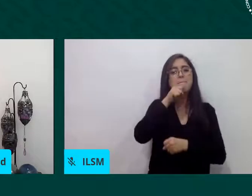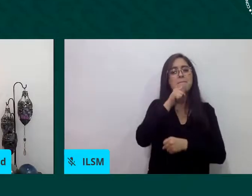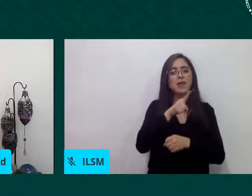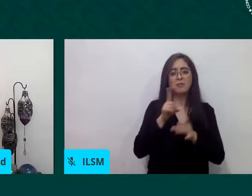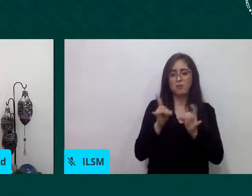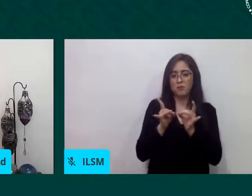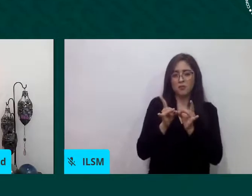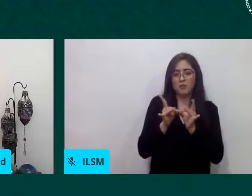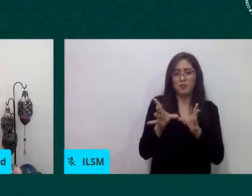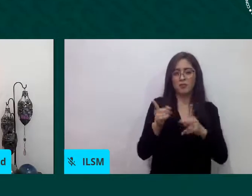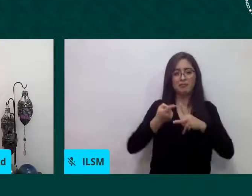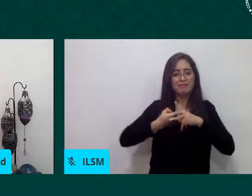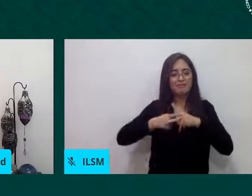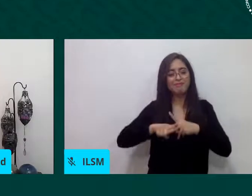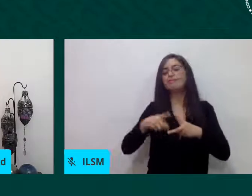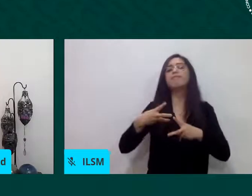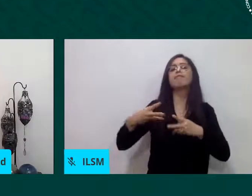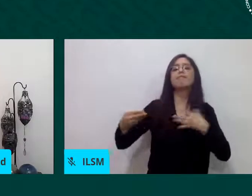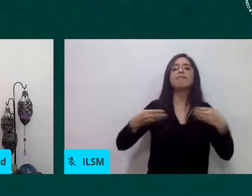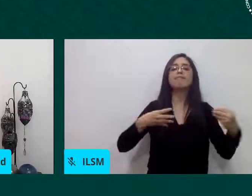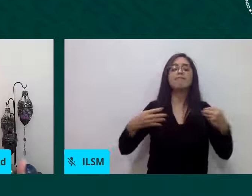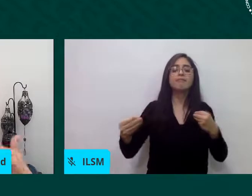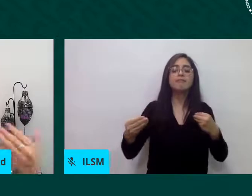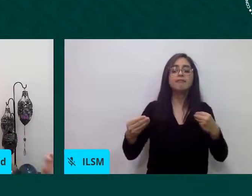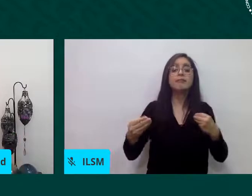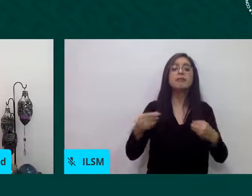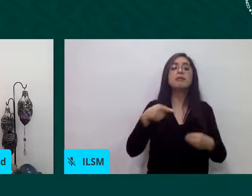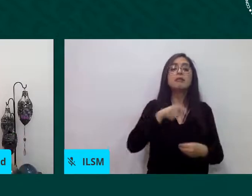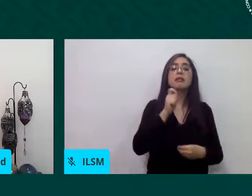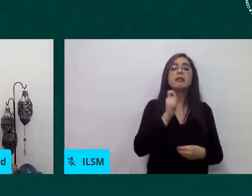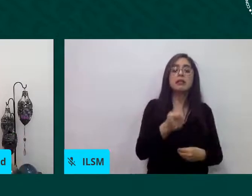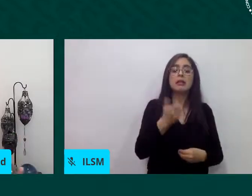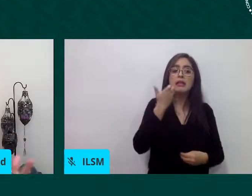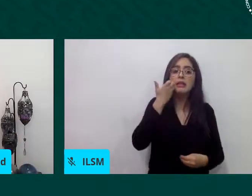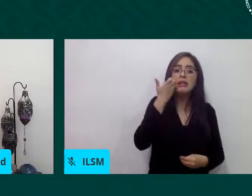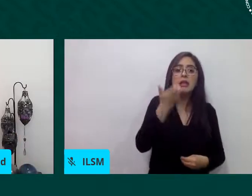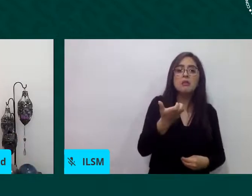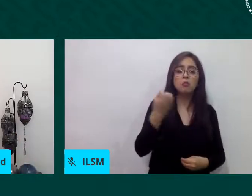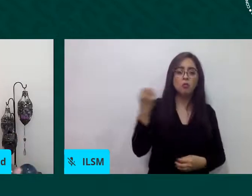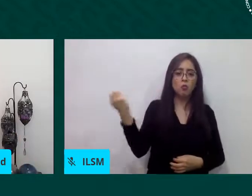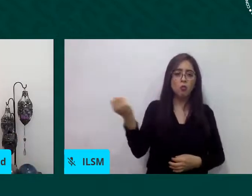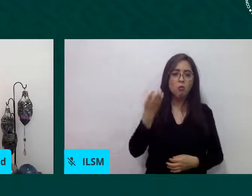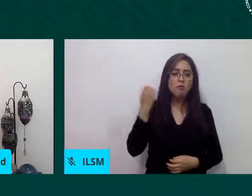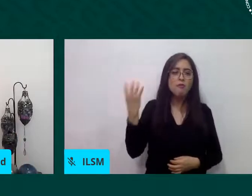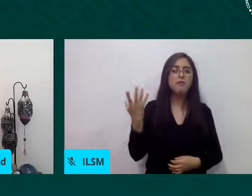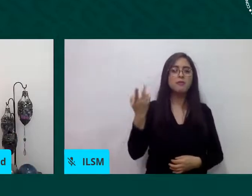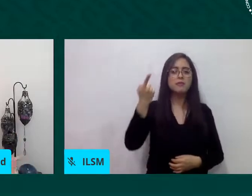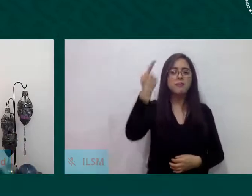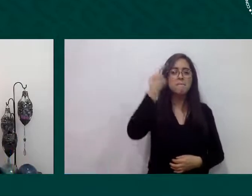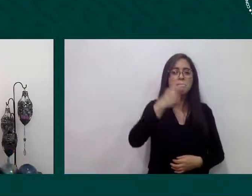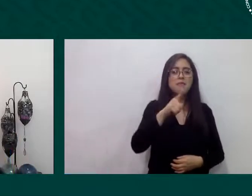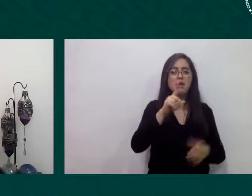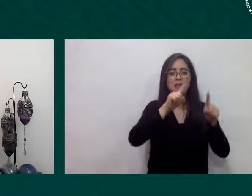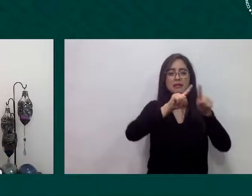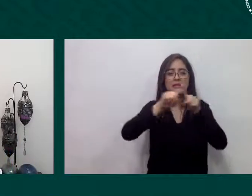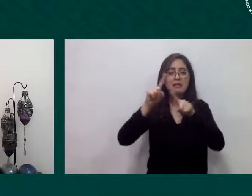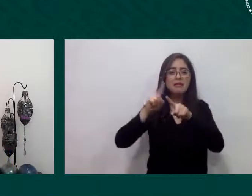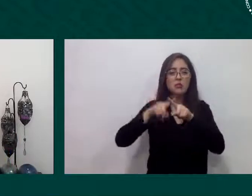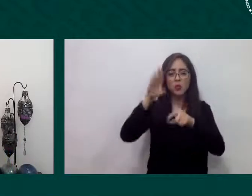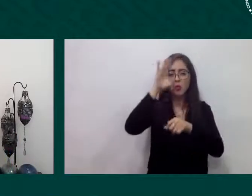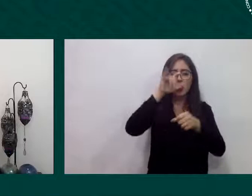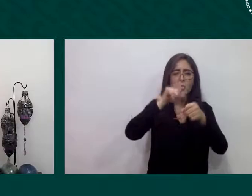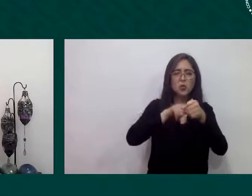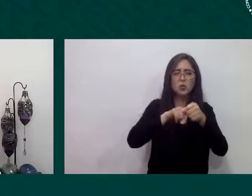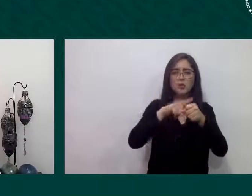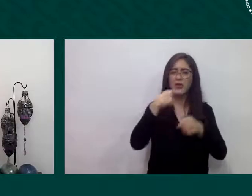a cabo estos eventos interculturales justo en el mes de mayo más o menos tuvimos un evento